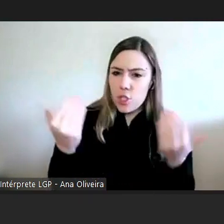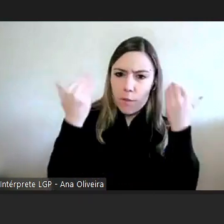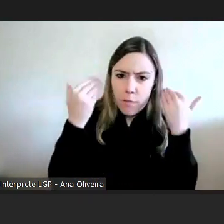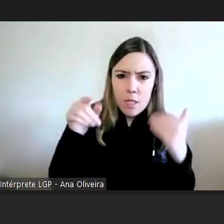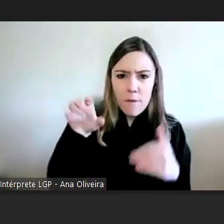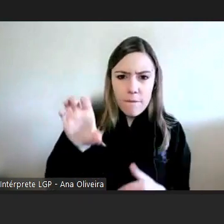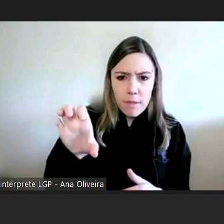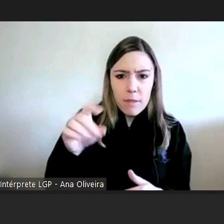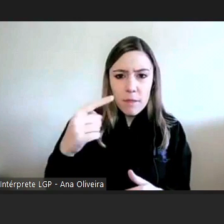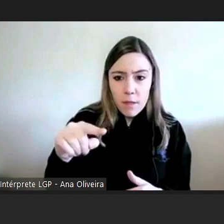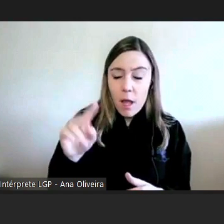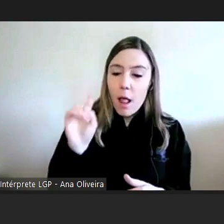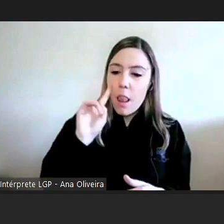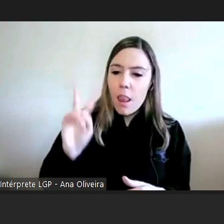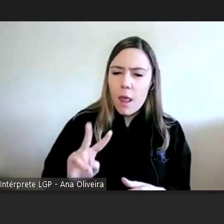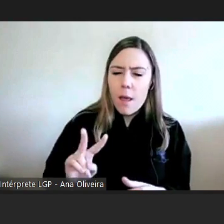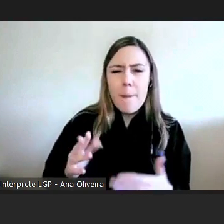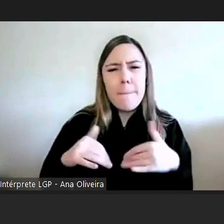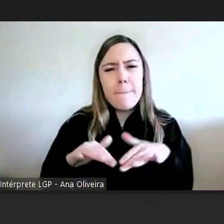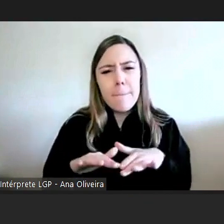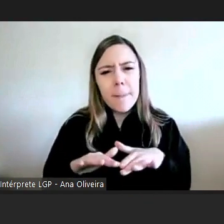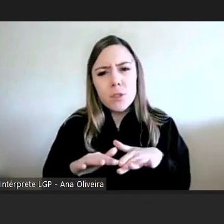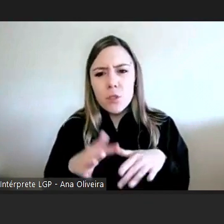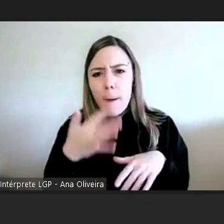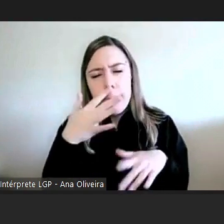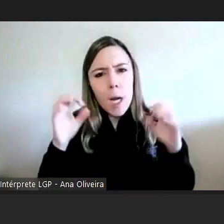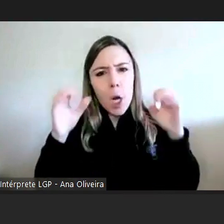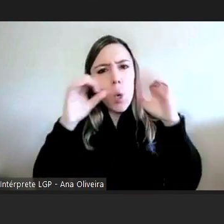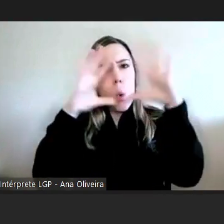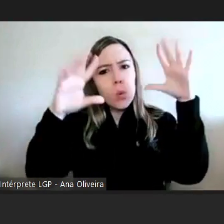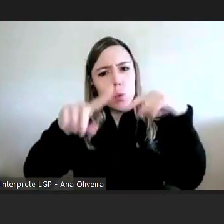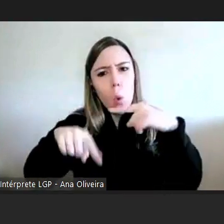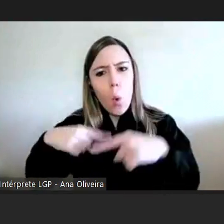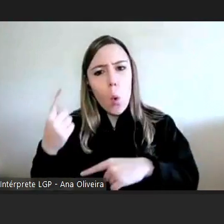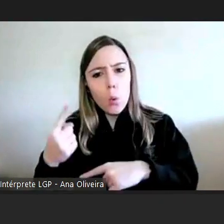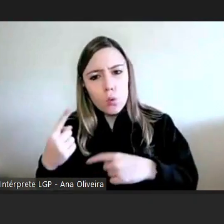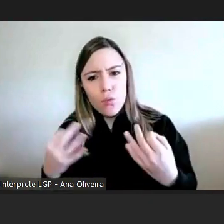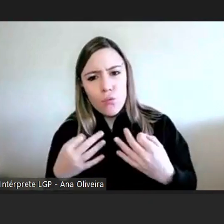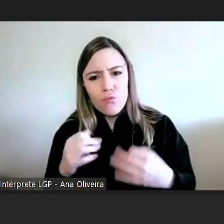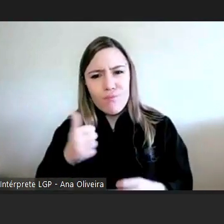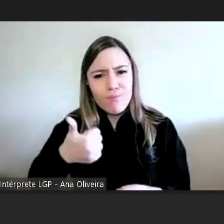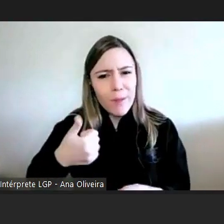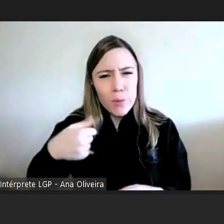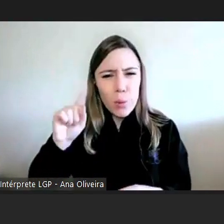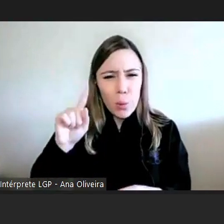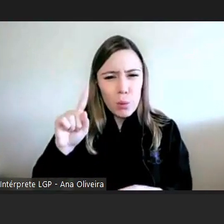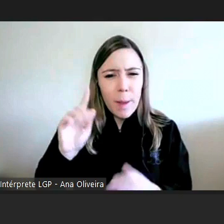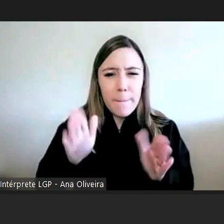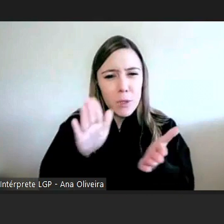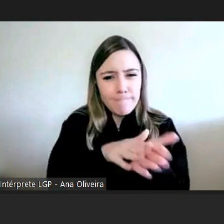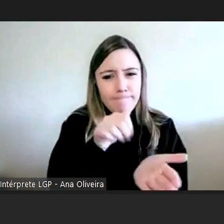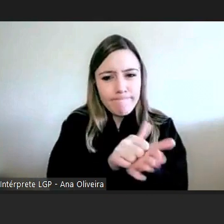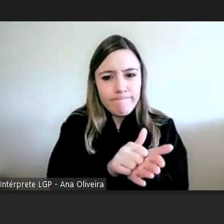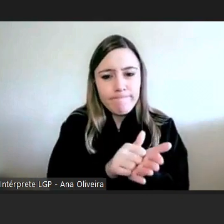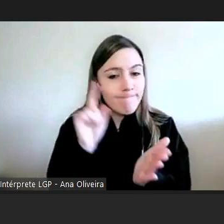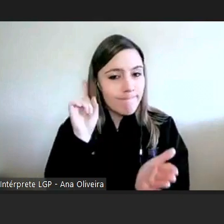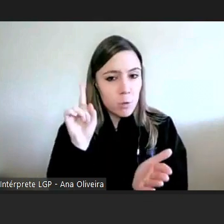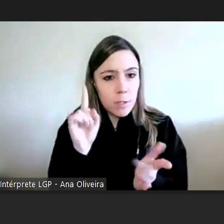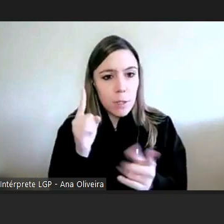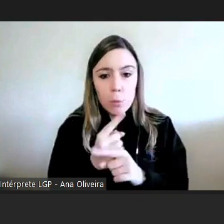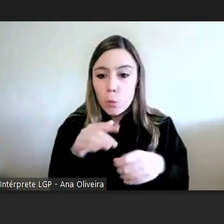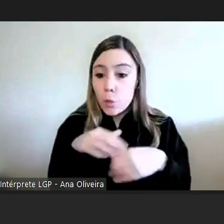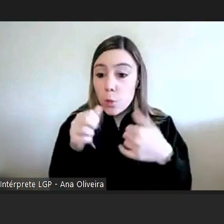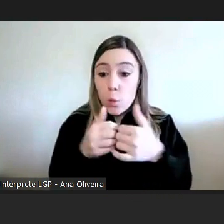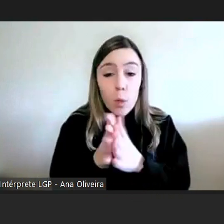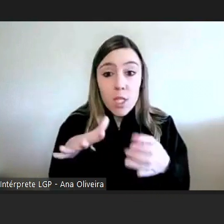induzia numa determinada conclusão que de facto não era não estava correta não se aplicava a todas as situações assim e estava